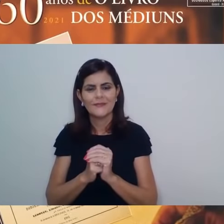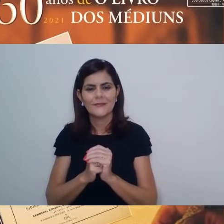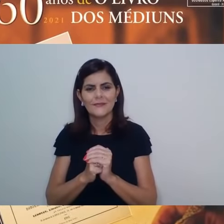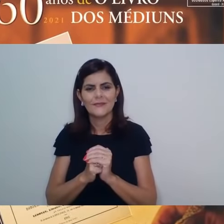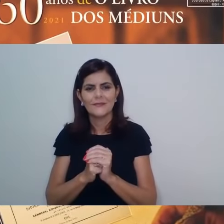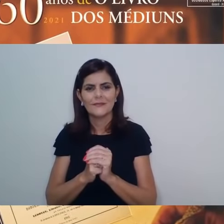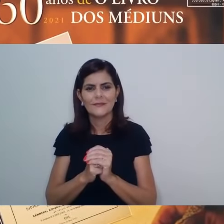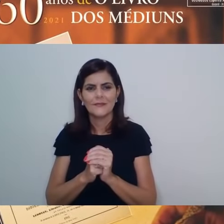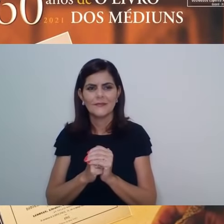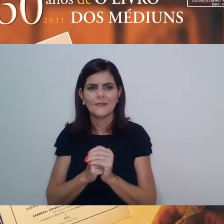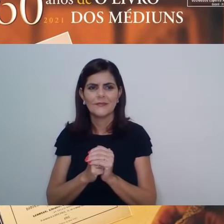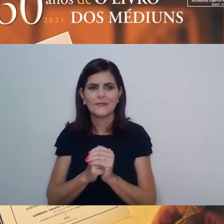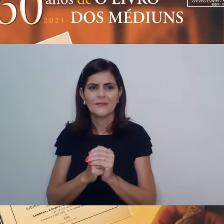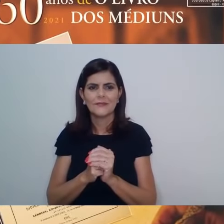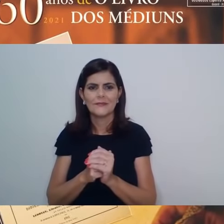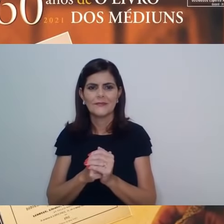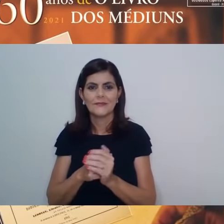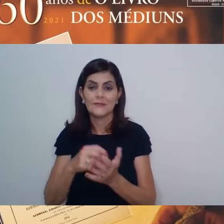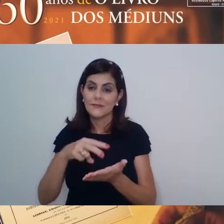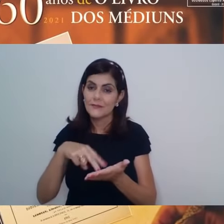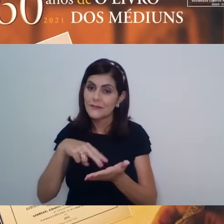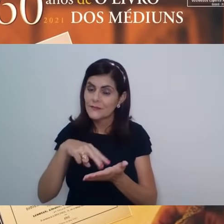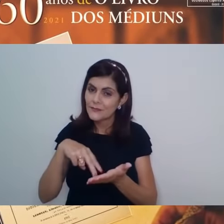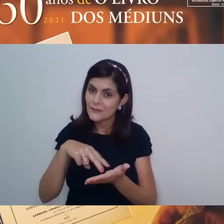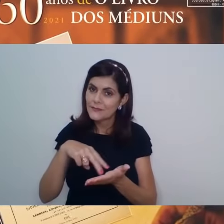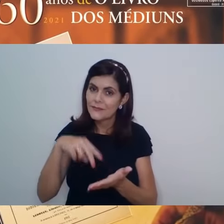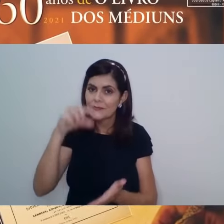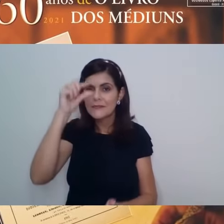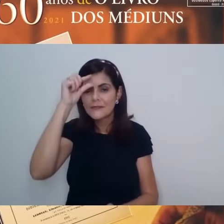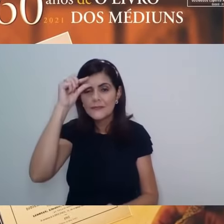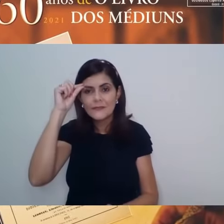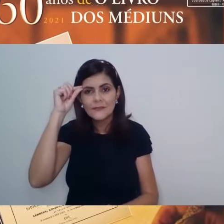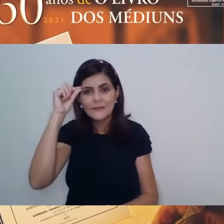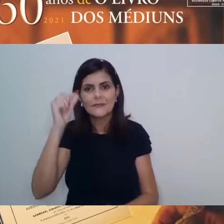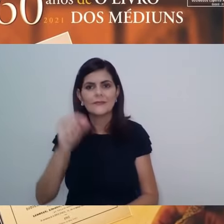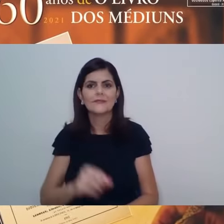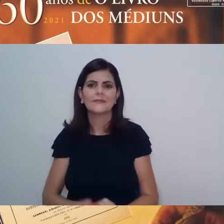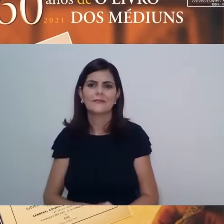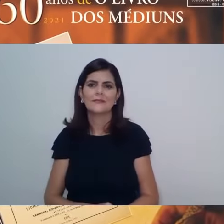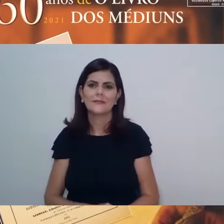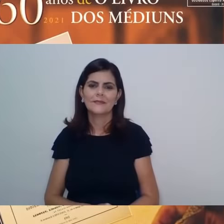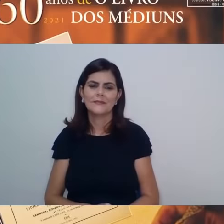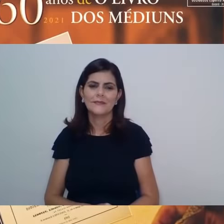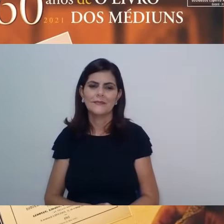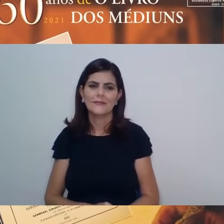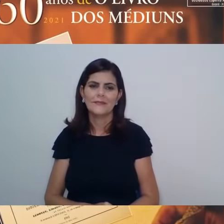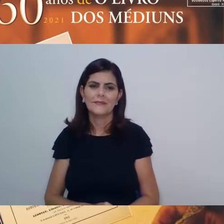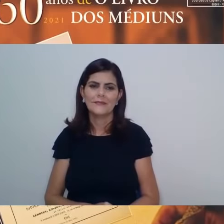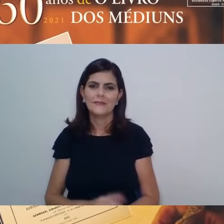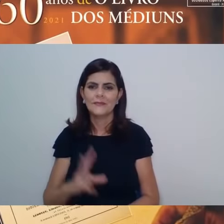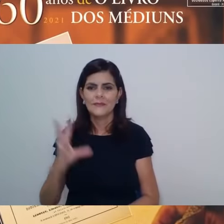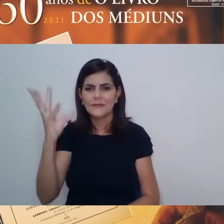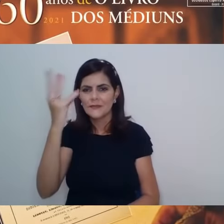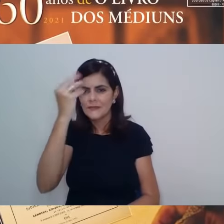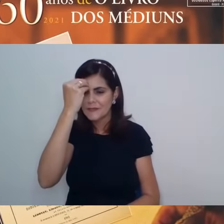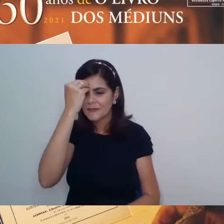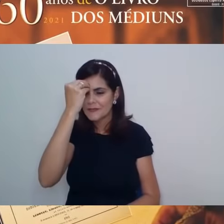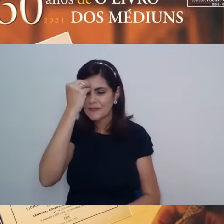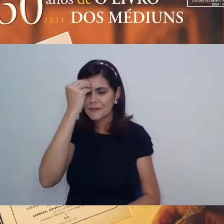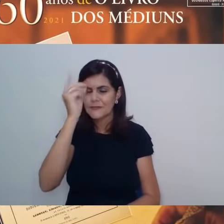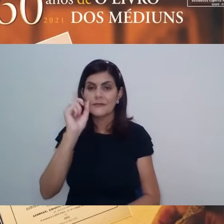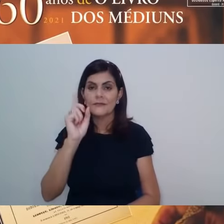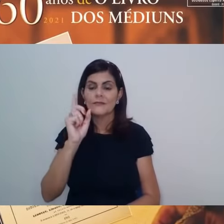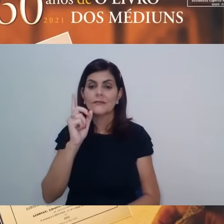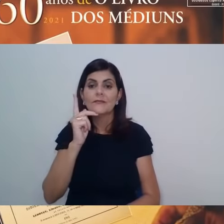aqui o nosso querido Emmanuel falando ainda desse médio inesquecível. Não perde tempo em